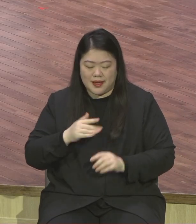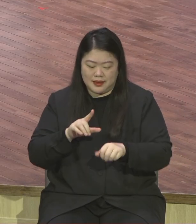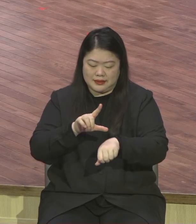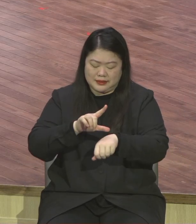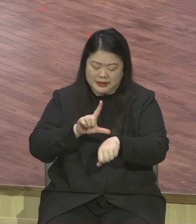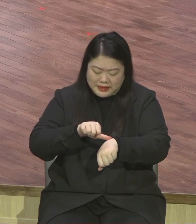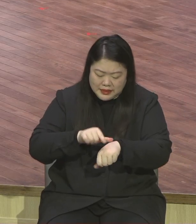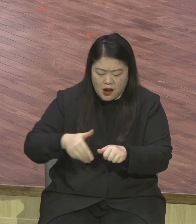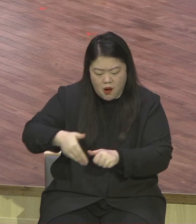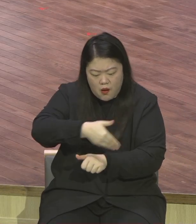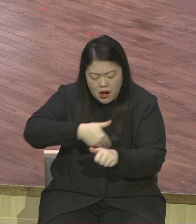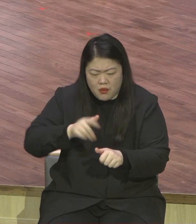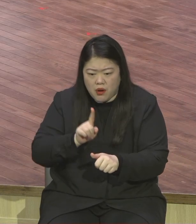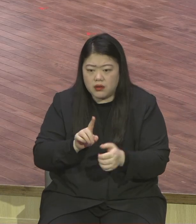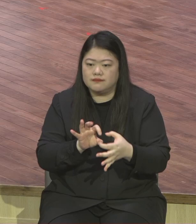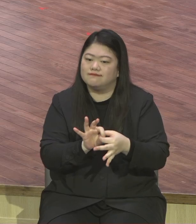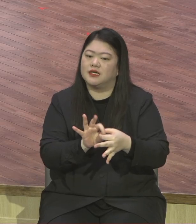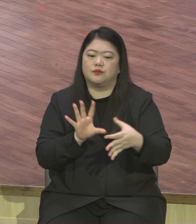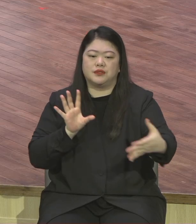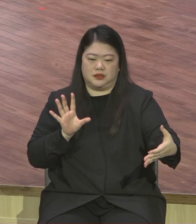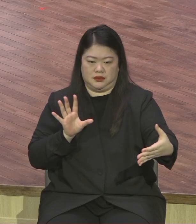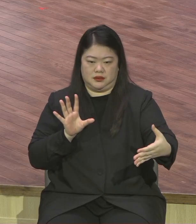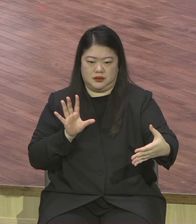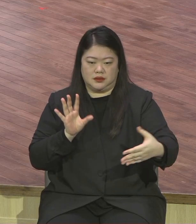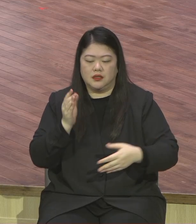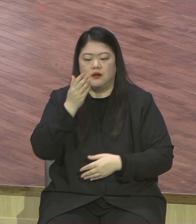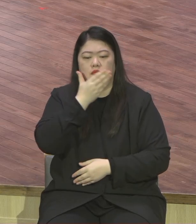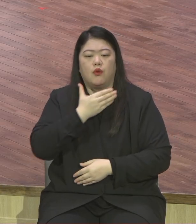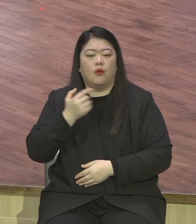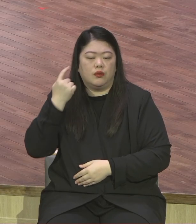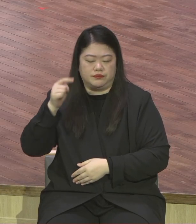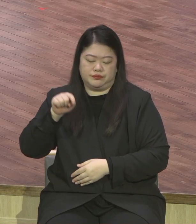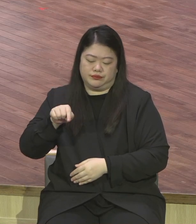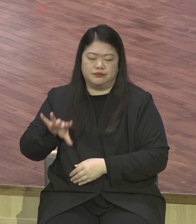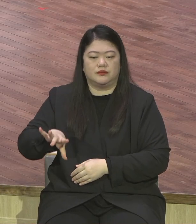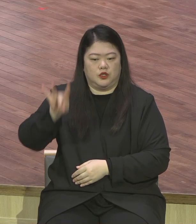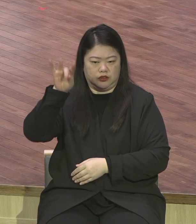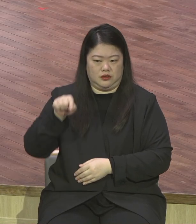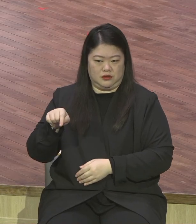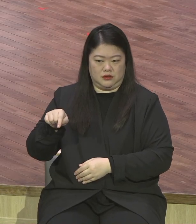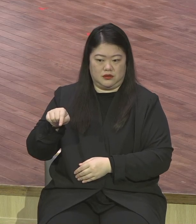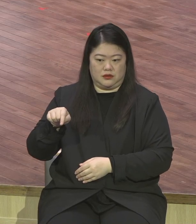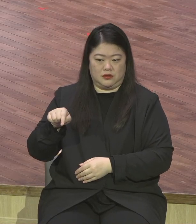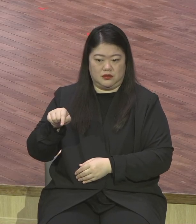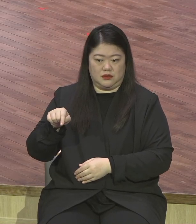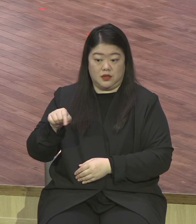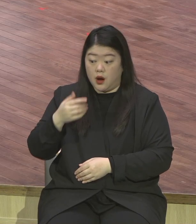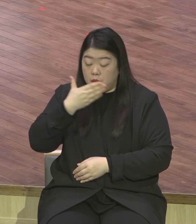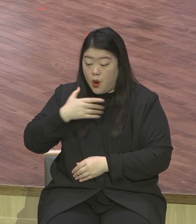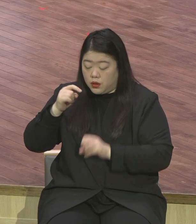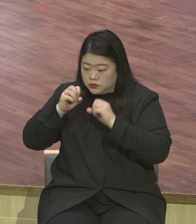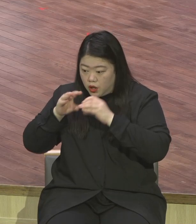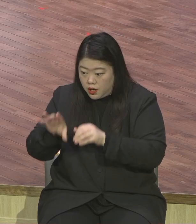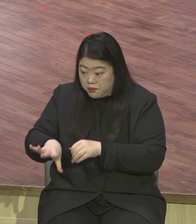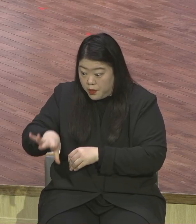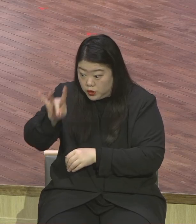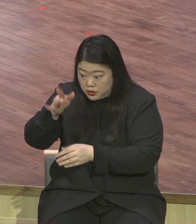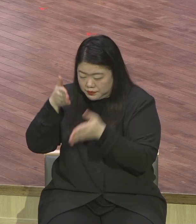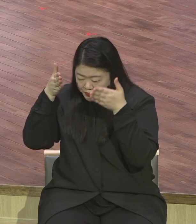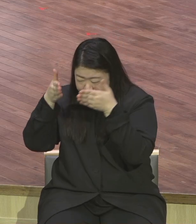이 언약은 시계적인 미션이기 때문에 잡아야 돼요. 여기에 교회가 방향 맞춰야 돼요. 여기에 방향